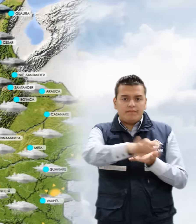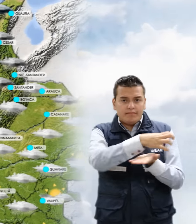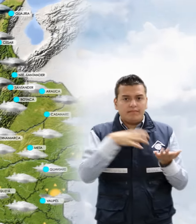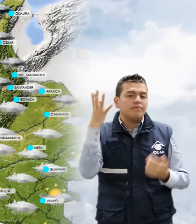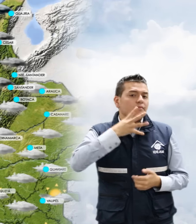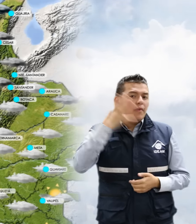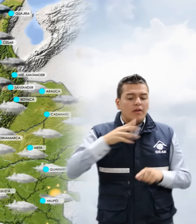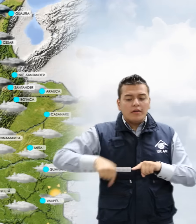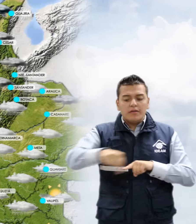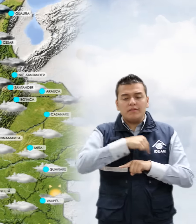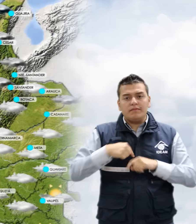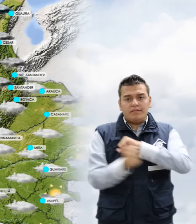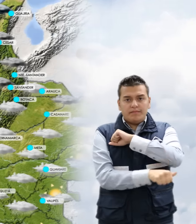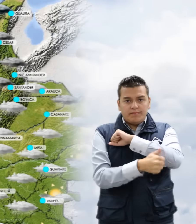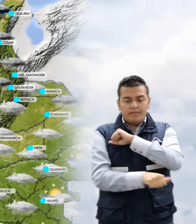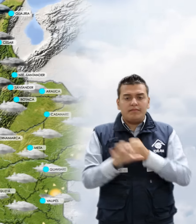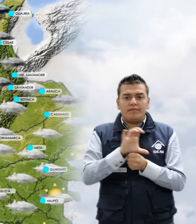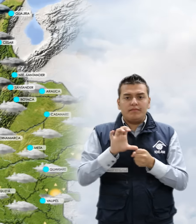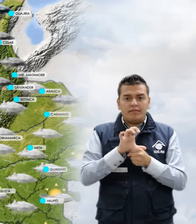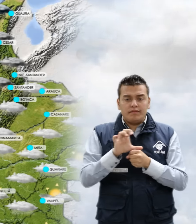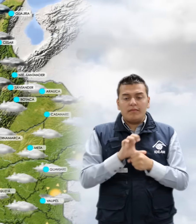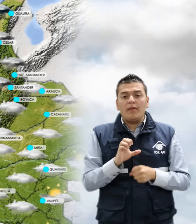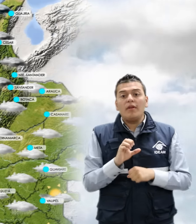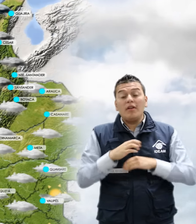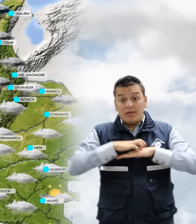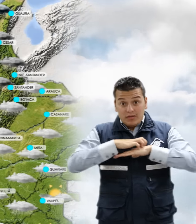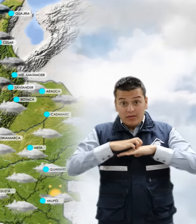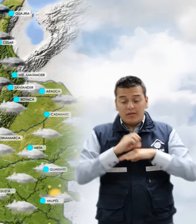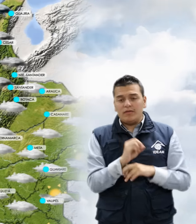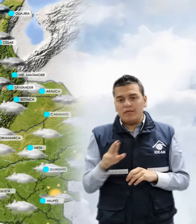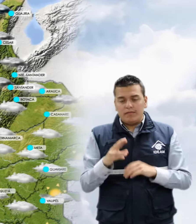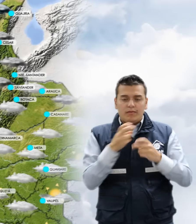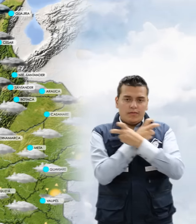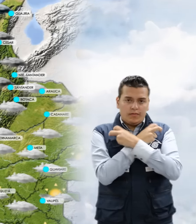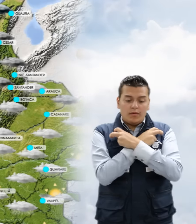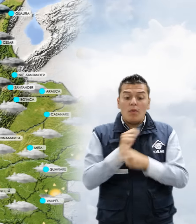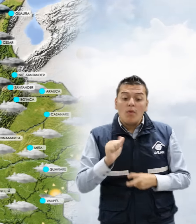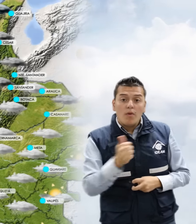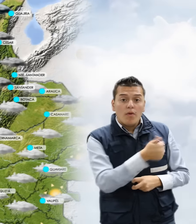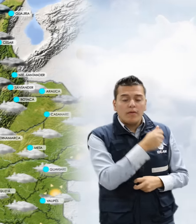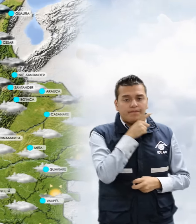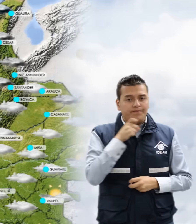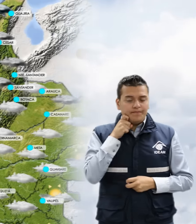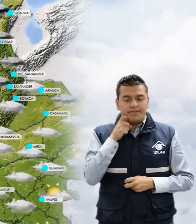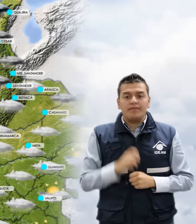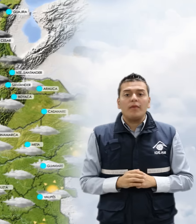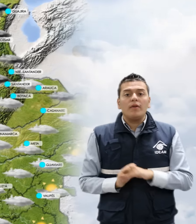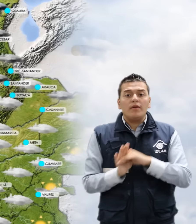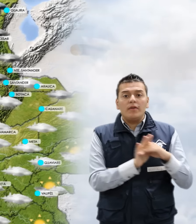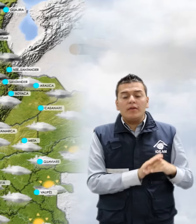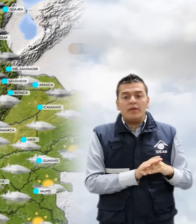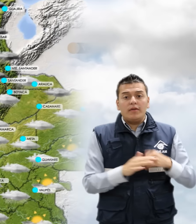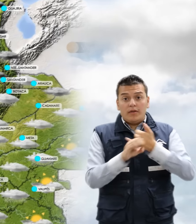dispersas de Boyacá, Cundinamarca, Oriente de Tolima y Huila. En el resto de la región se prevé tiempo seco. Sobre